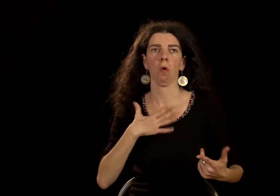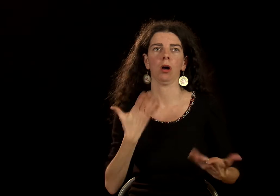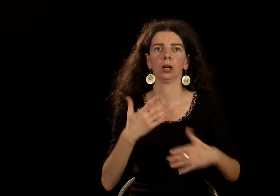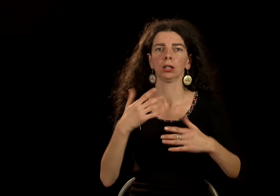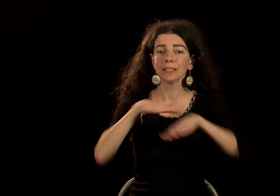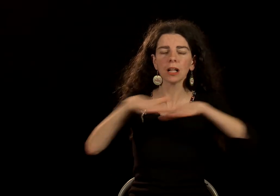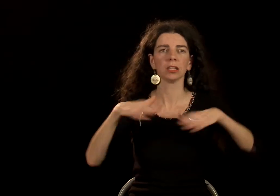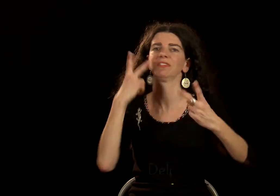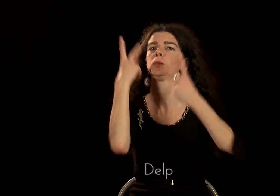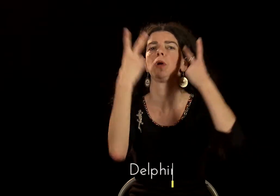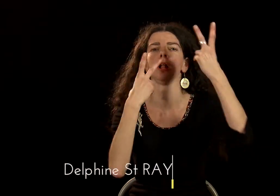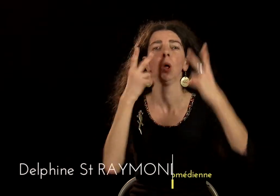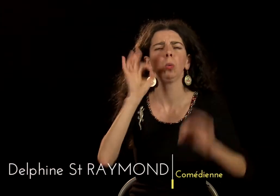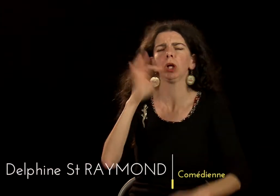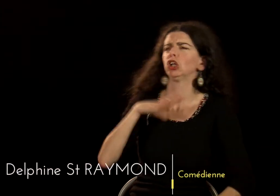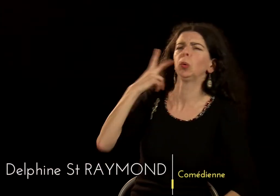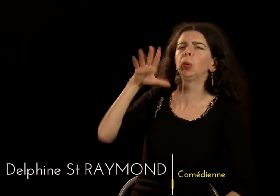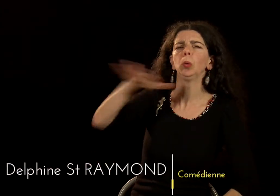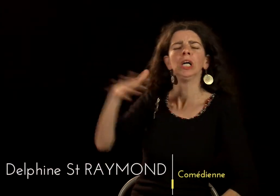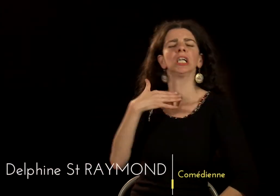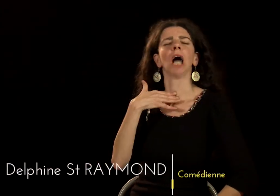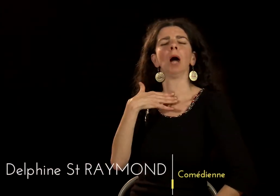Quand je monte sur scène, il y a quelque chose de visuel, oui.